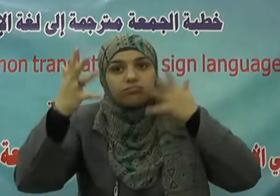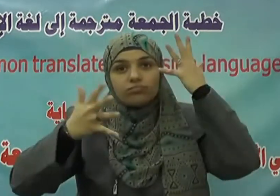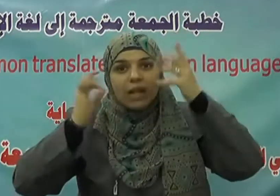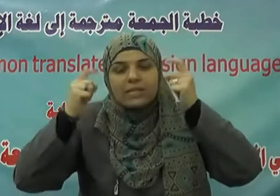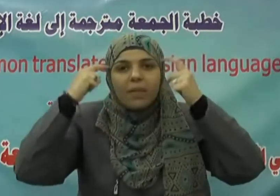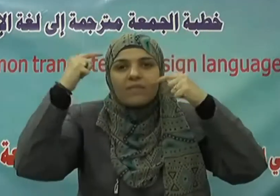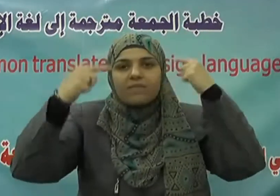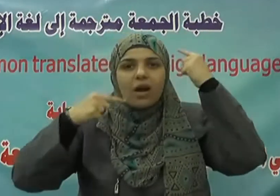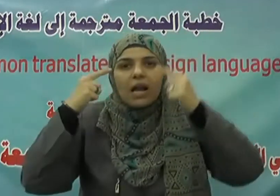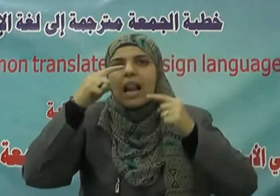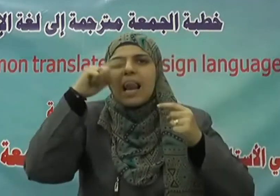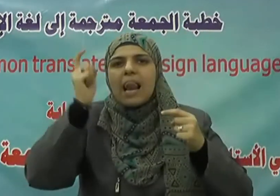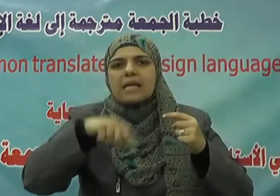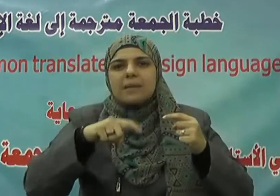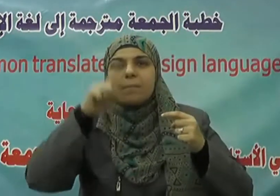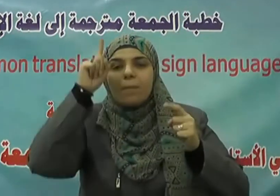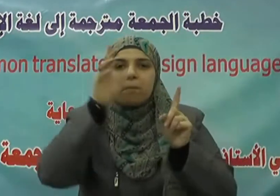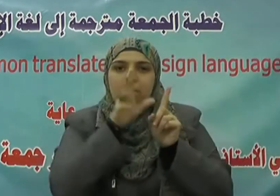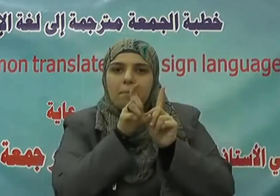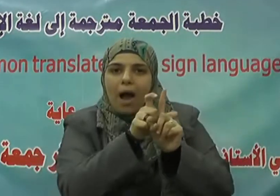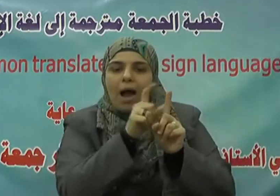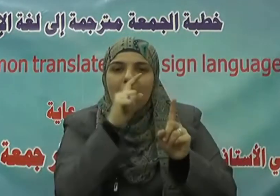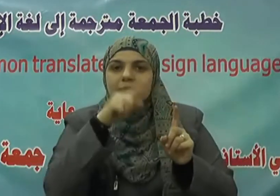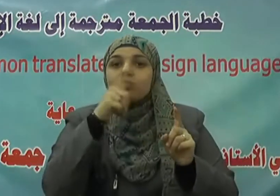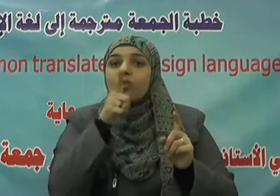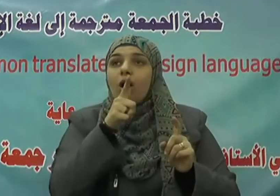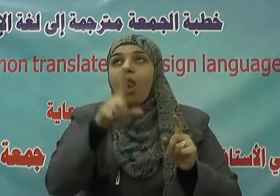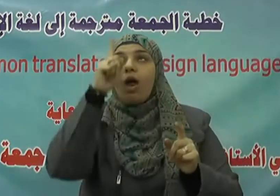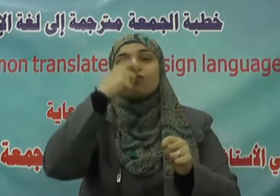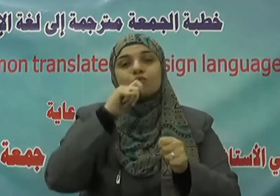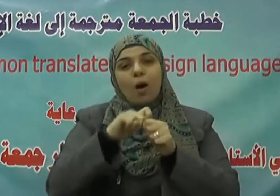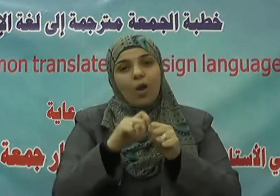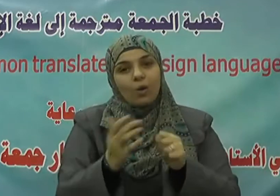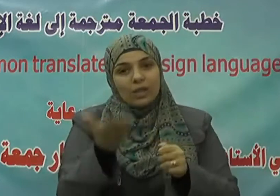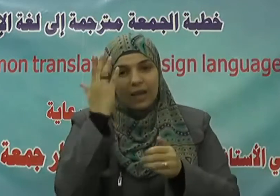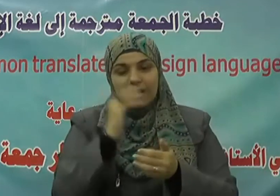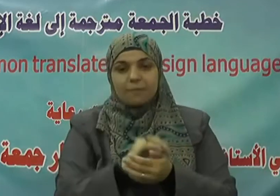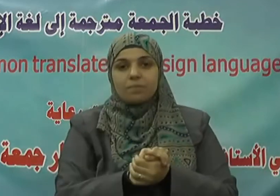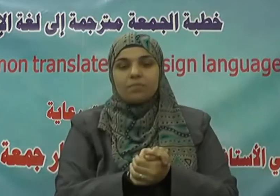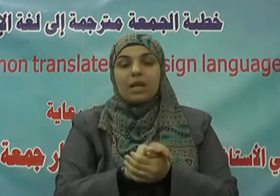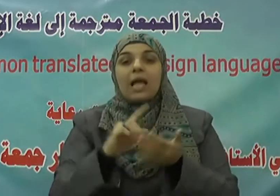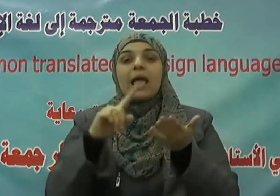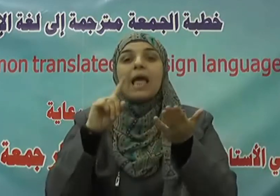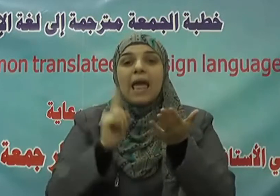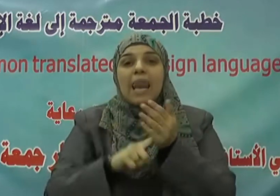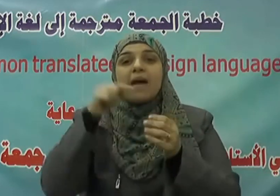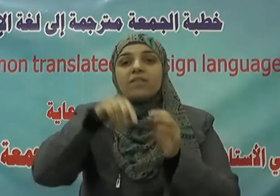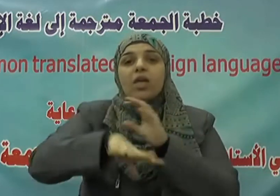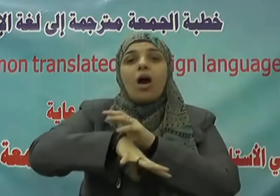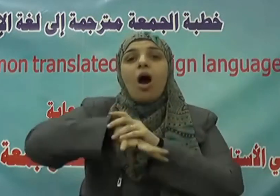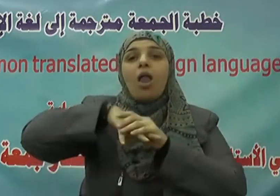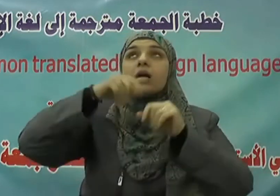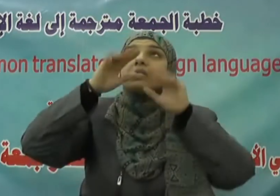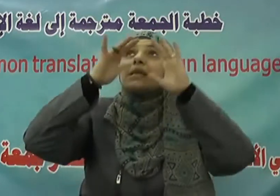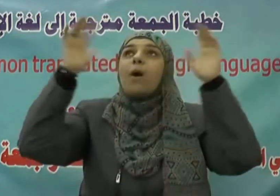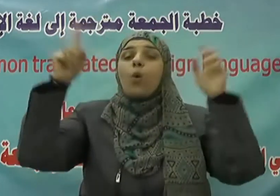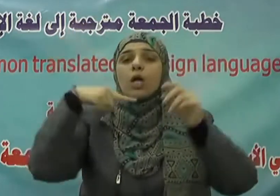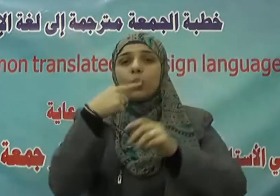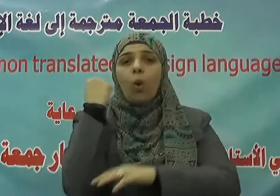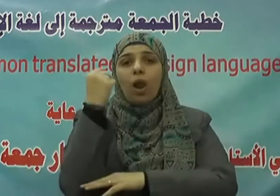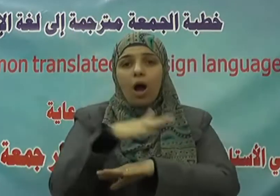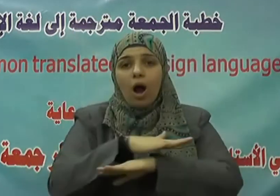المتفكرين فقال جل شأنه إن في خلق السماوات والأرض